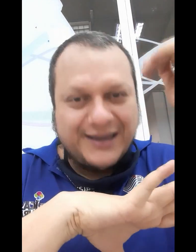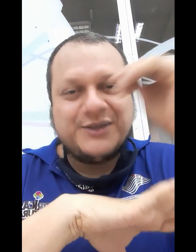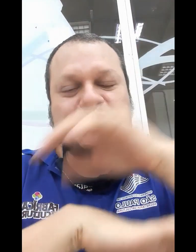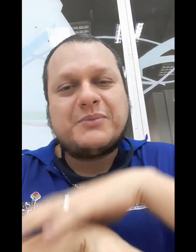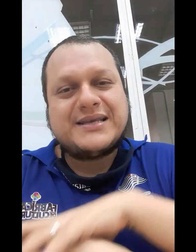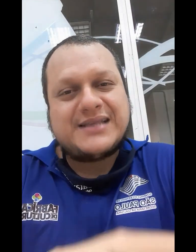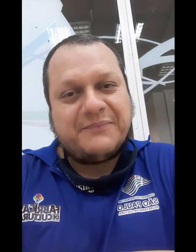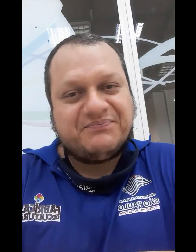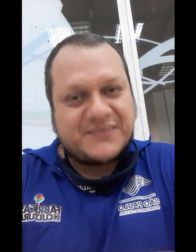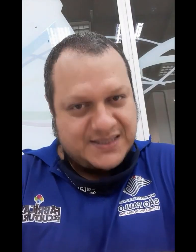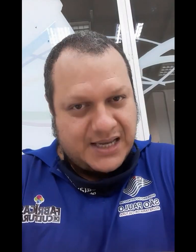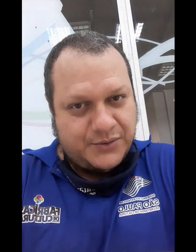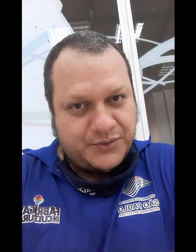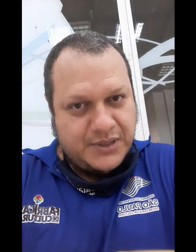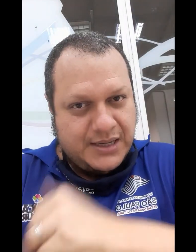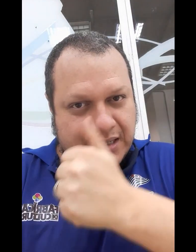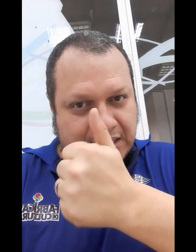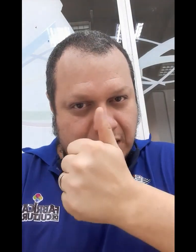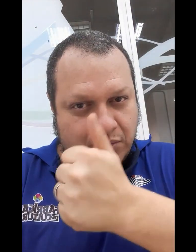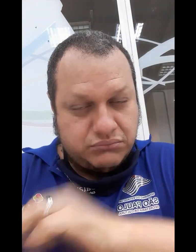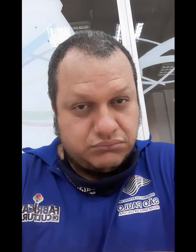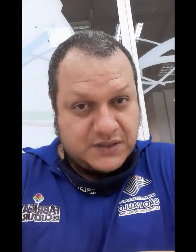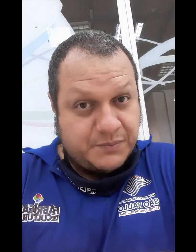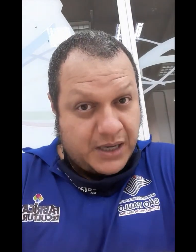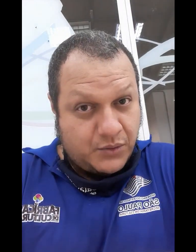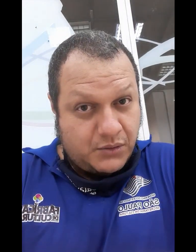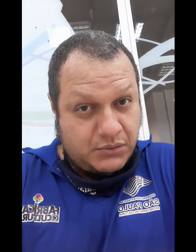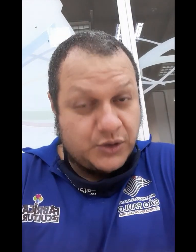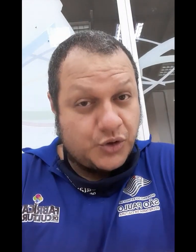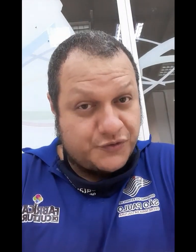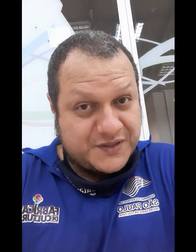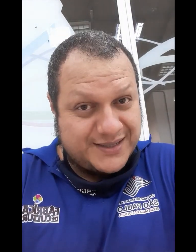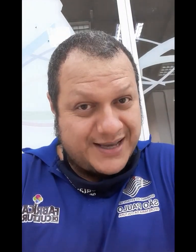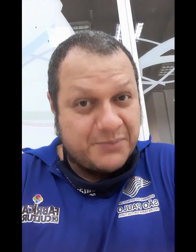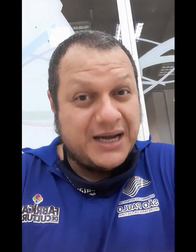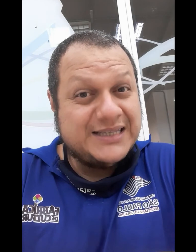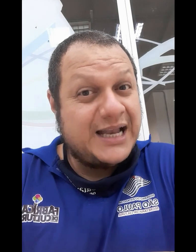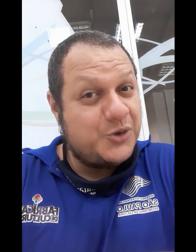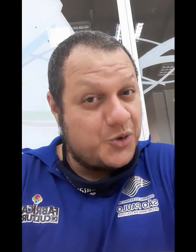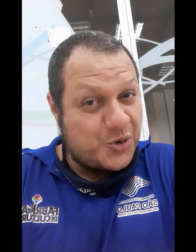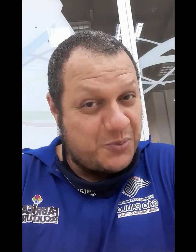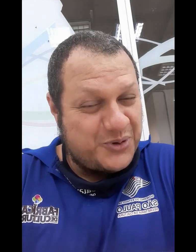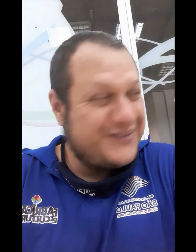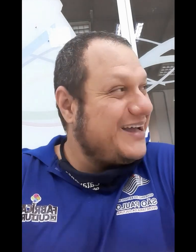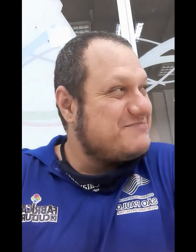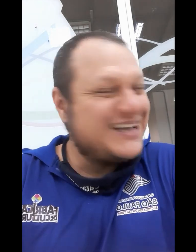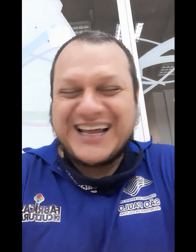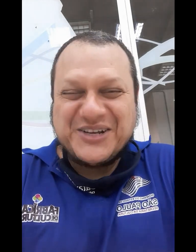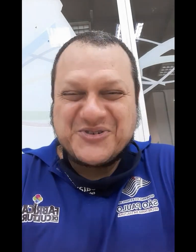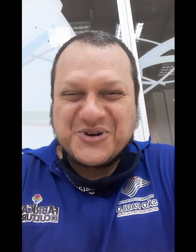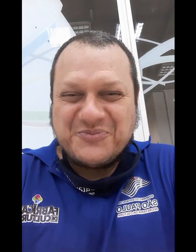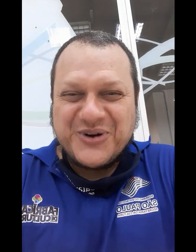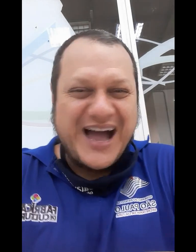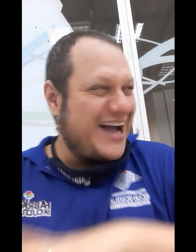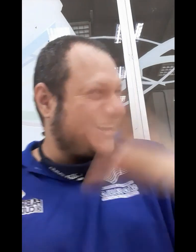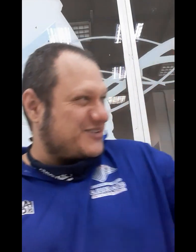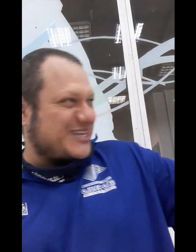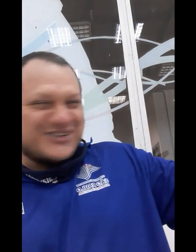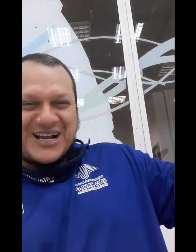e tudo mais lá. Certo? Então, espero o retorno de vocês aí. Manda lá no grupo. Manda lá no grupo. Talvez a luz acabou